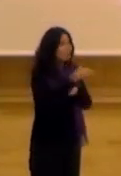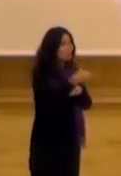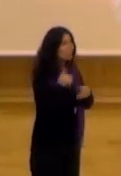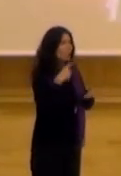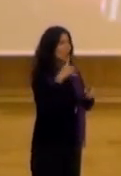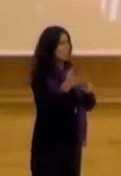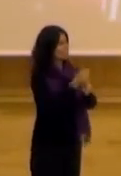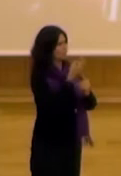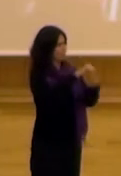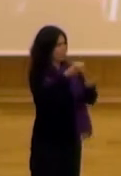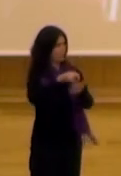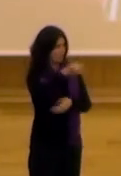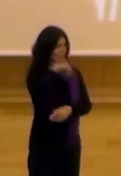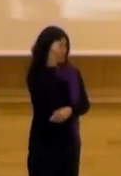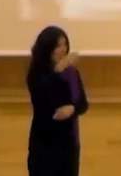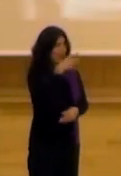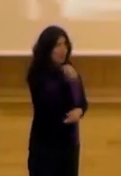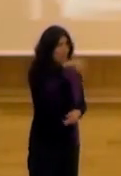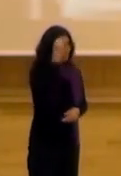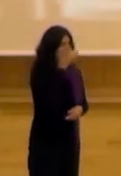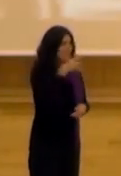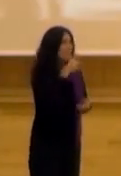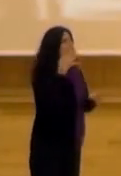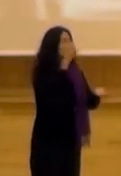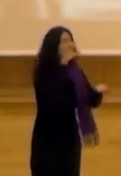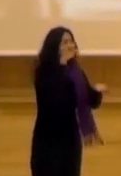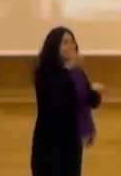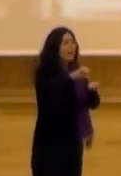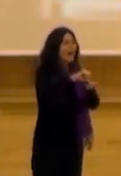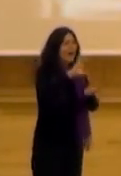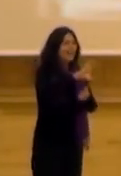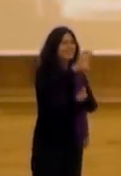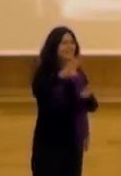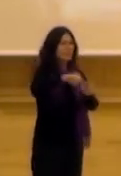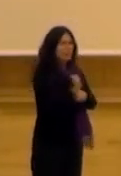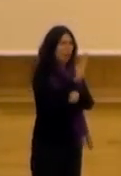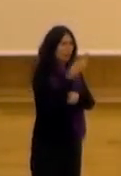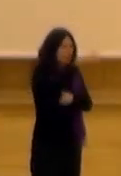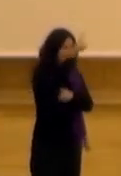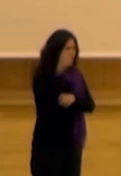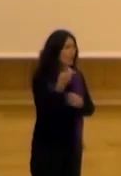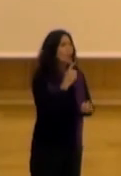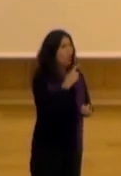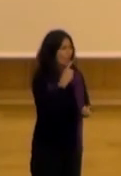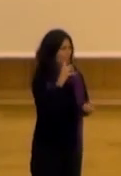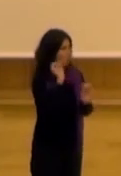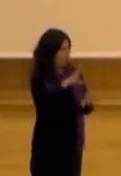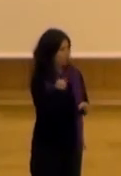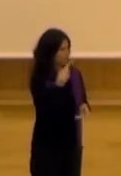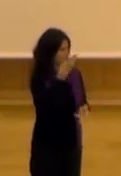sociedades. ¿Por qué no pensar, y esto lo están haciendo países nórdicos, tener un ministerio del futuro, por ejemplo, como tiene Suecia,